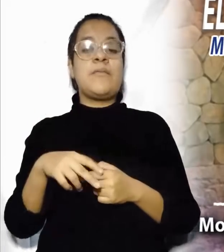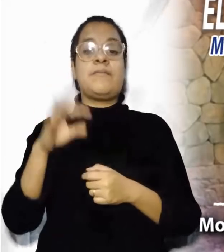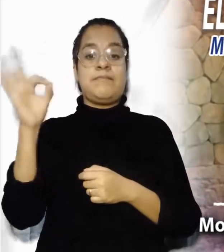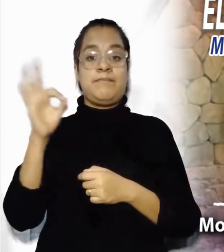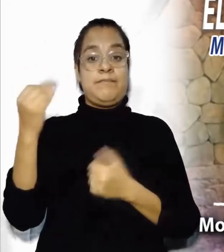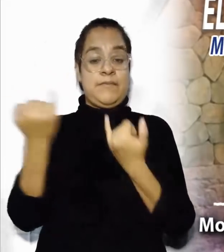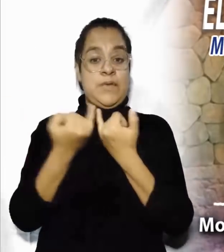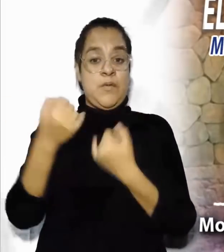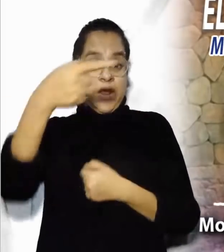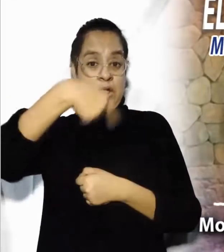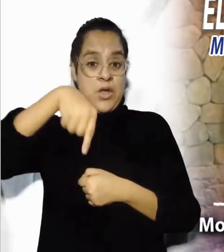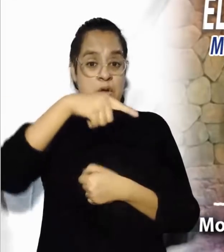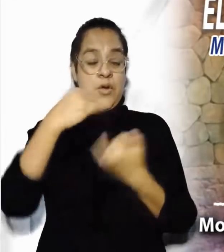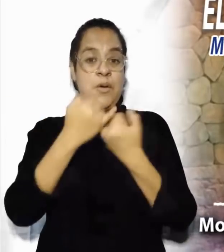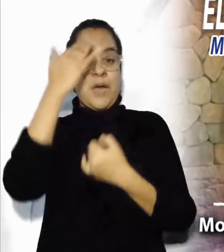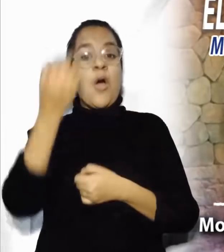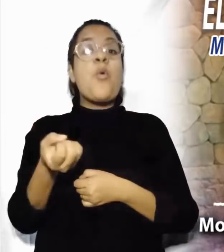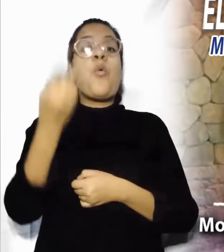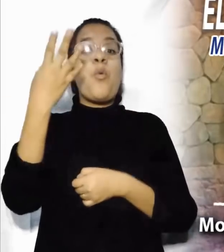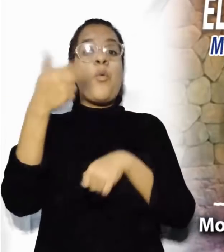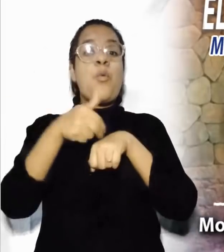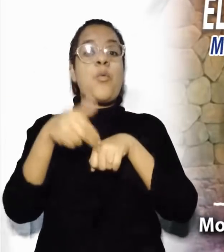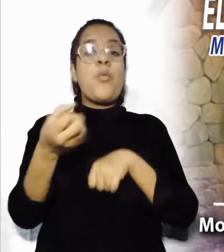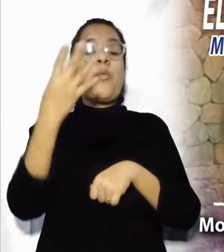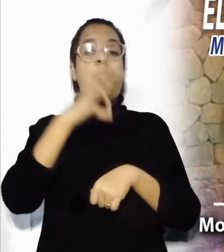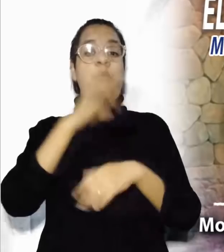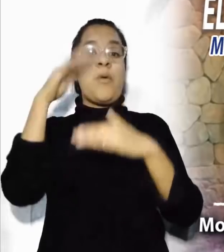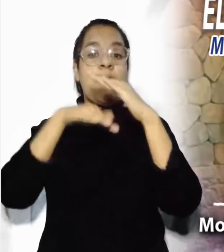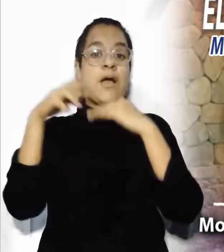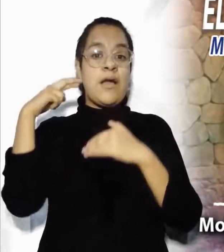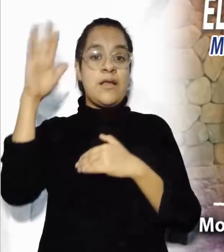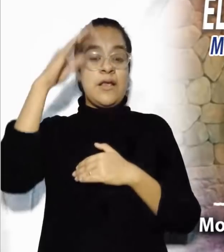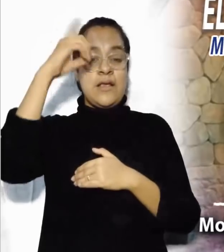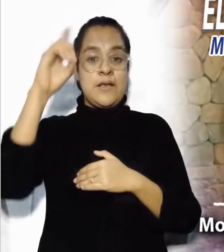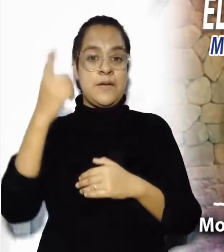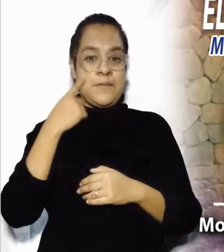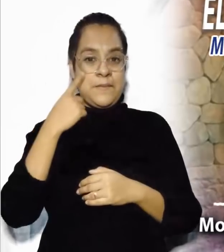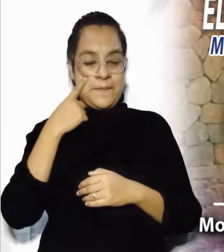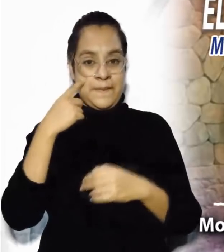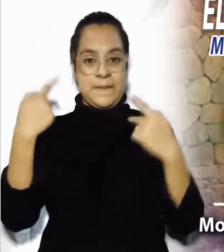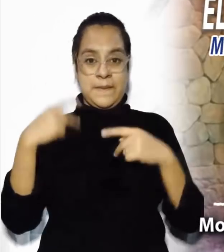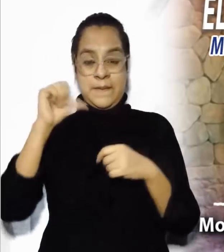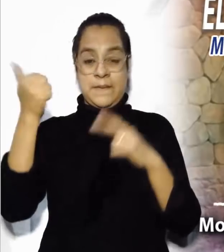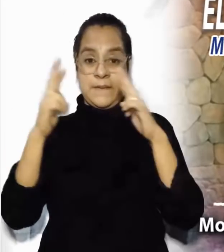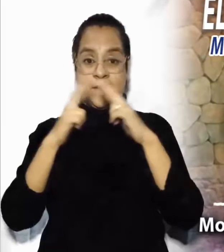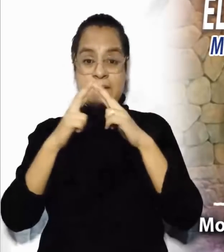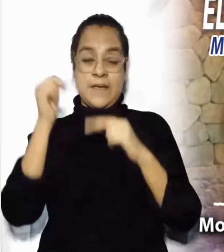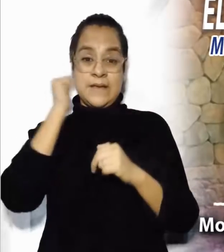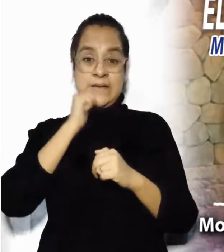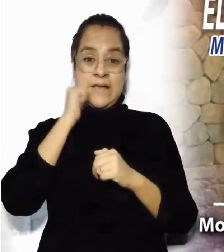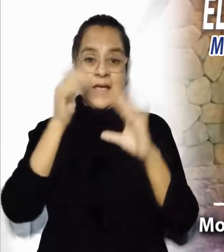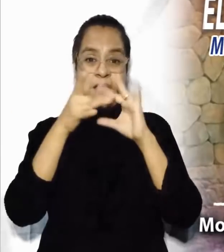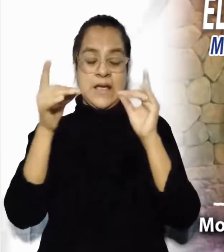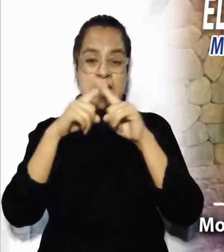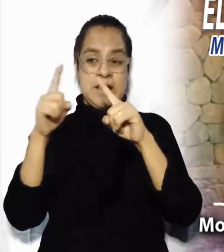Quizás también nosotros estemos interesados en saber el número de los que entran en el reino de Dios. Los hermanos protestantes